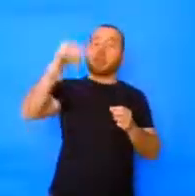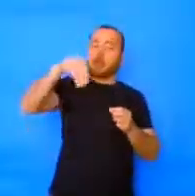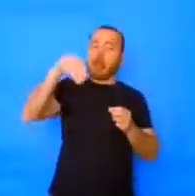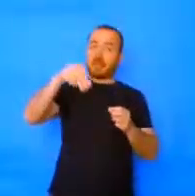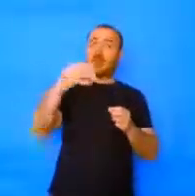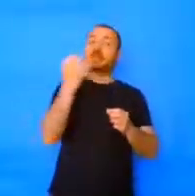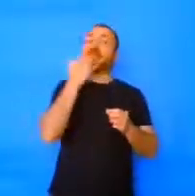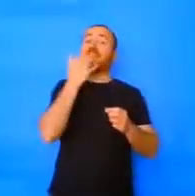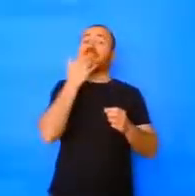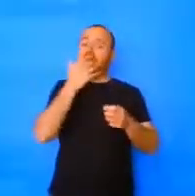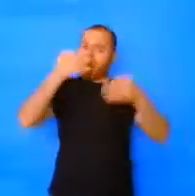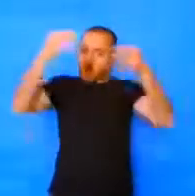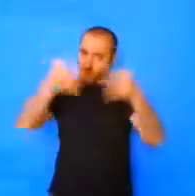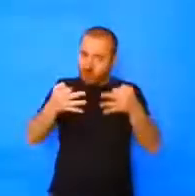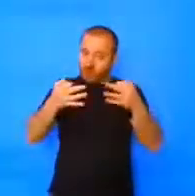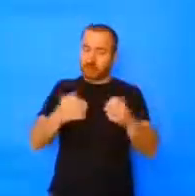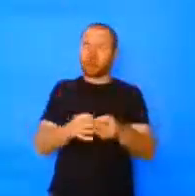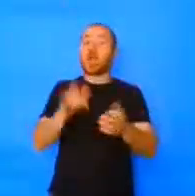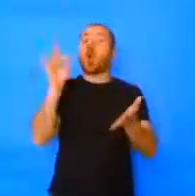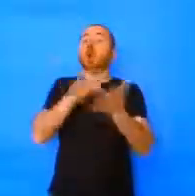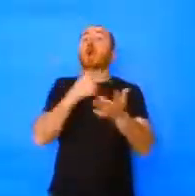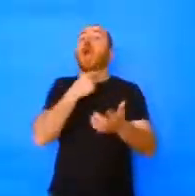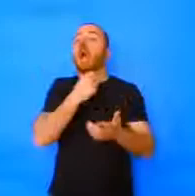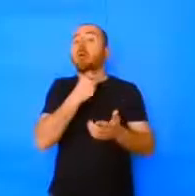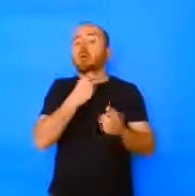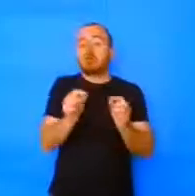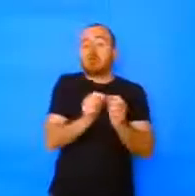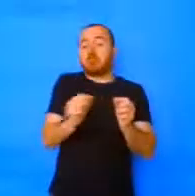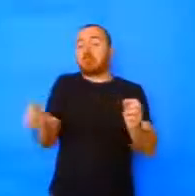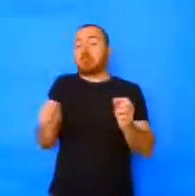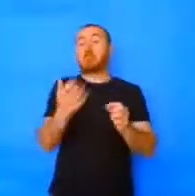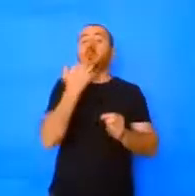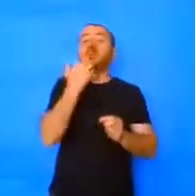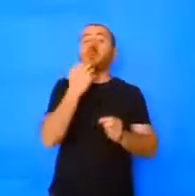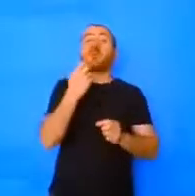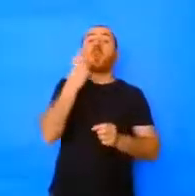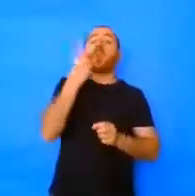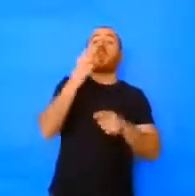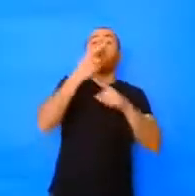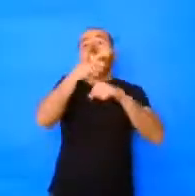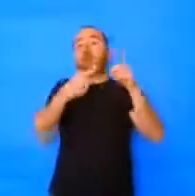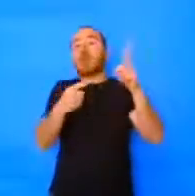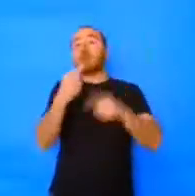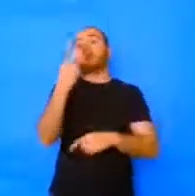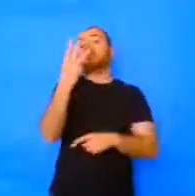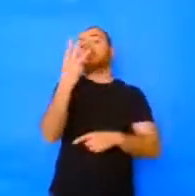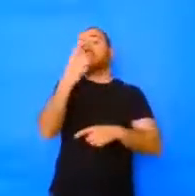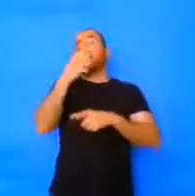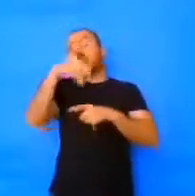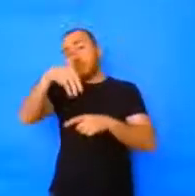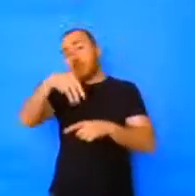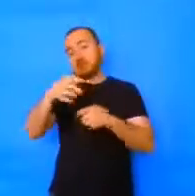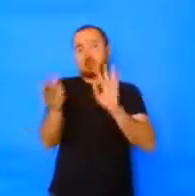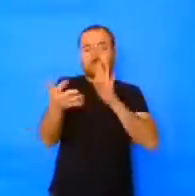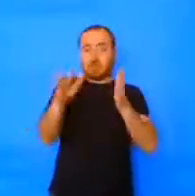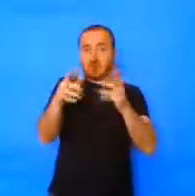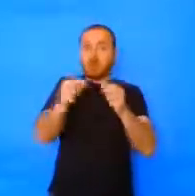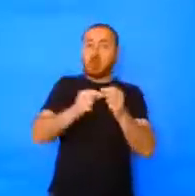y de 10 o 12 metros de largo. El suelo puede ser de hierba, de tierra, de cualquiera.